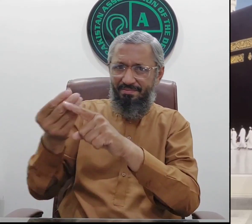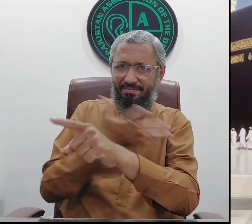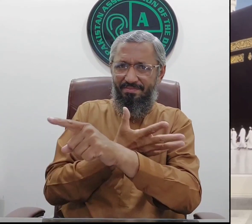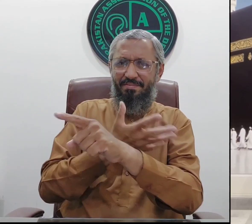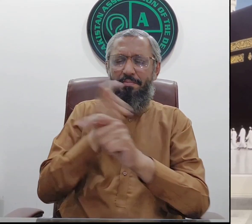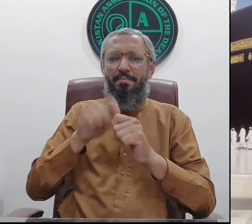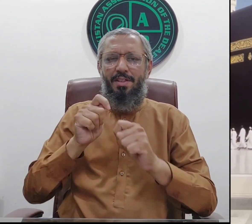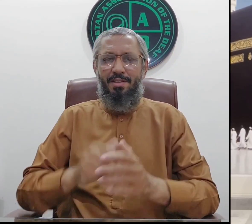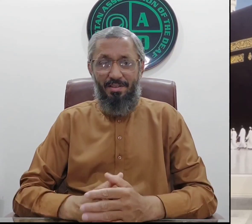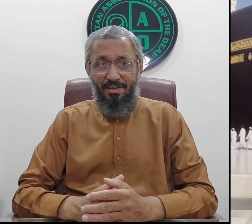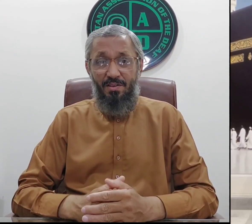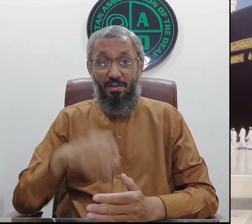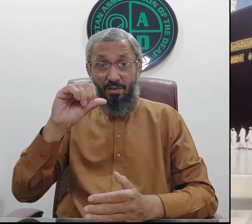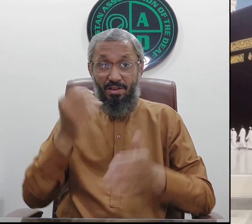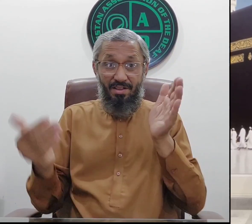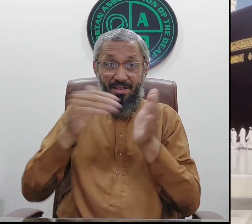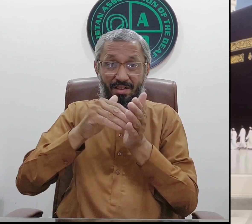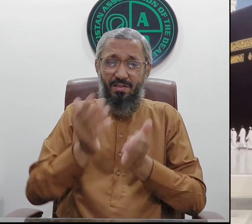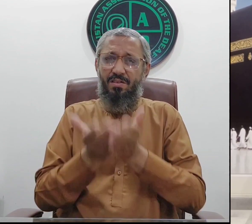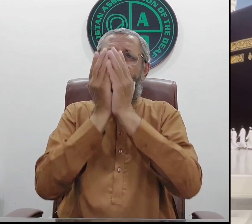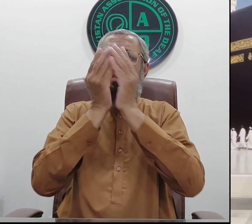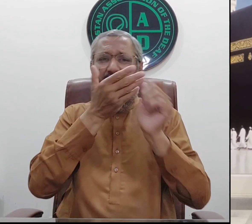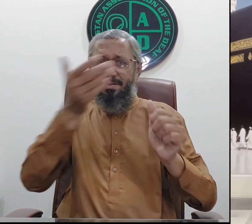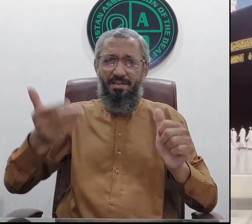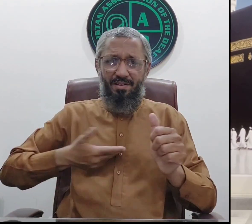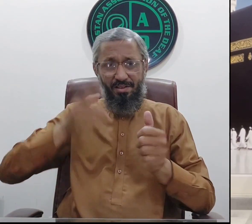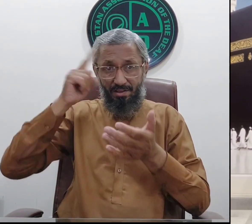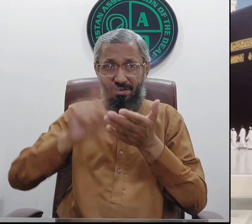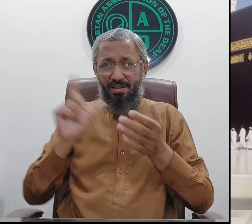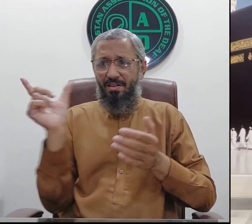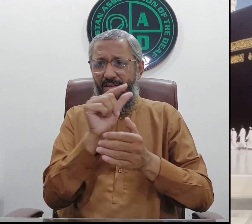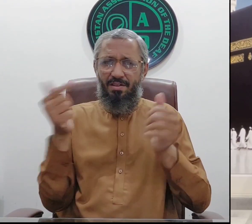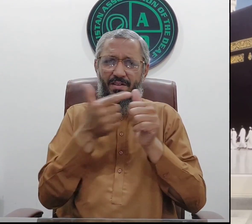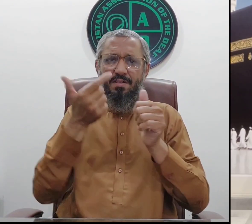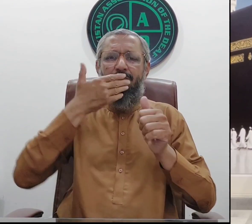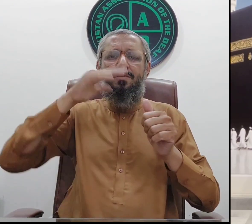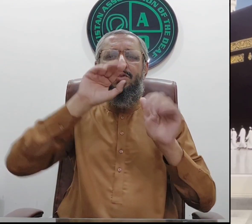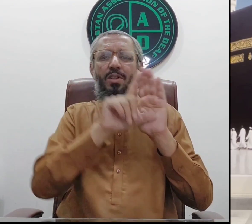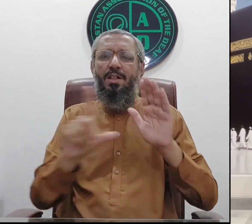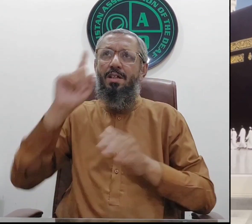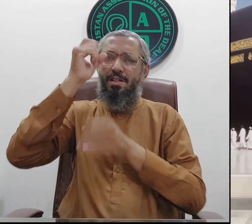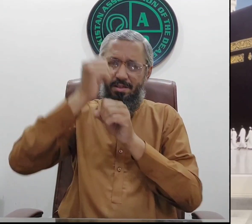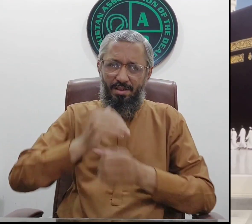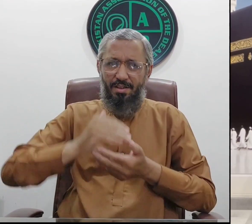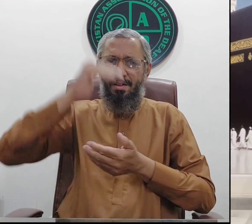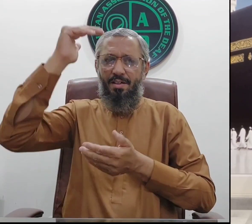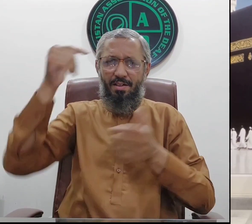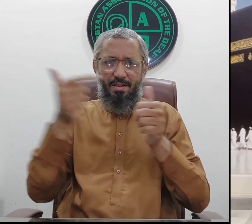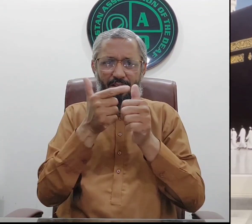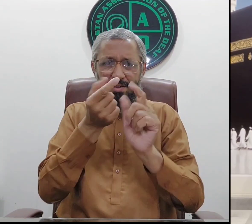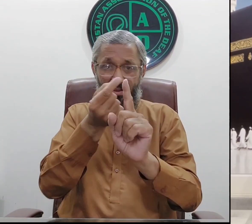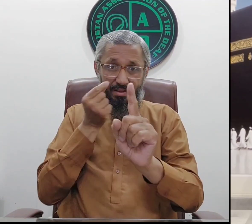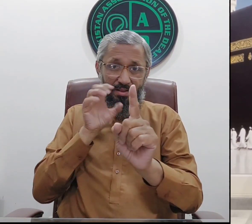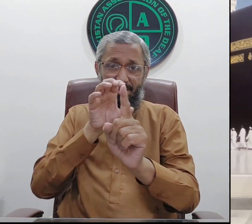دی دی دی دے اور سماعت سے محروم افراد کی زندگی بدلنے کا ذریعہ بنے وآخر دعوانا